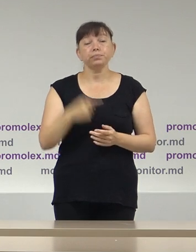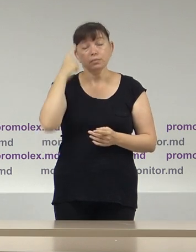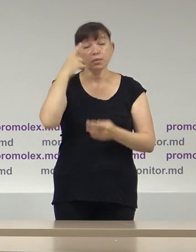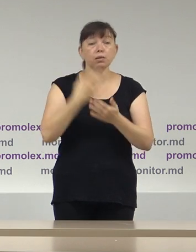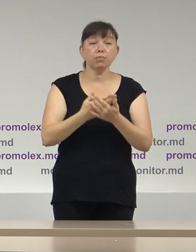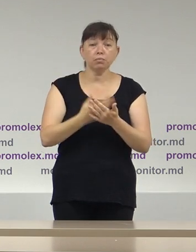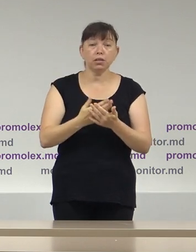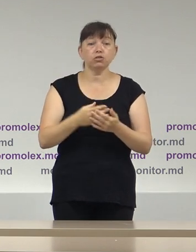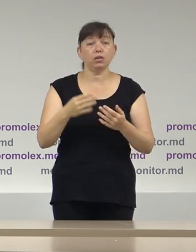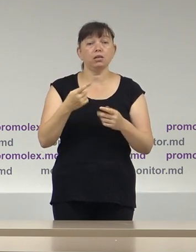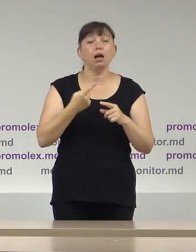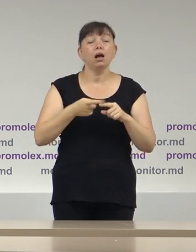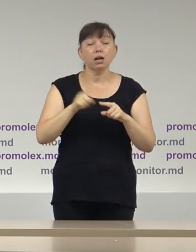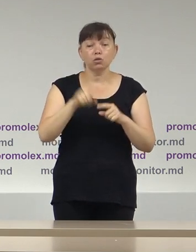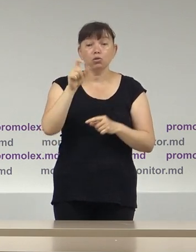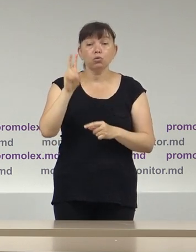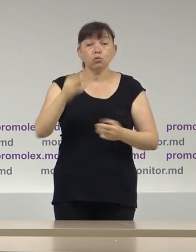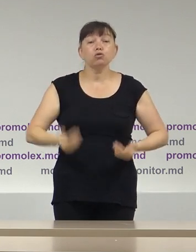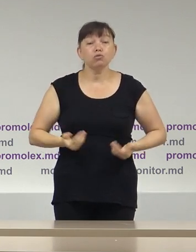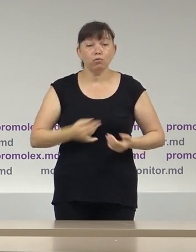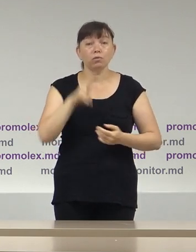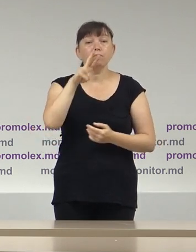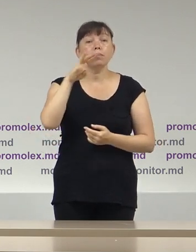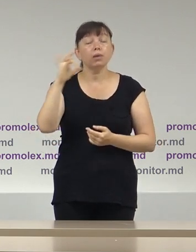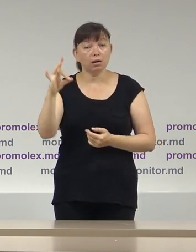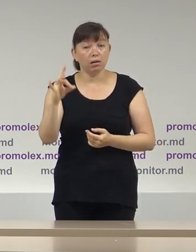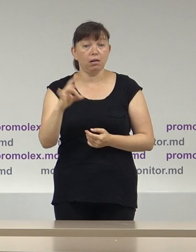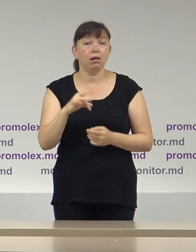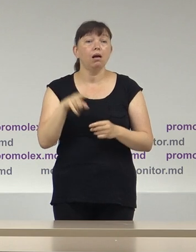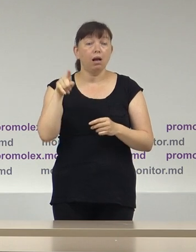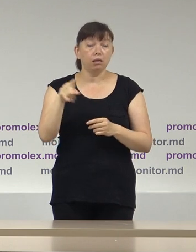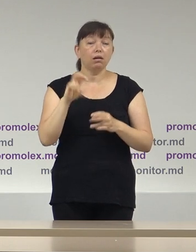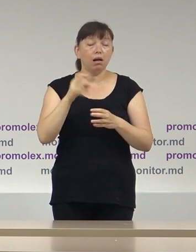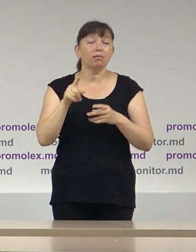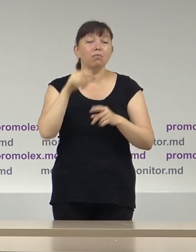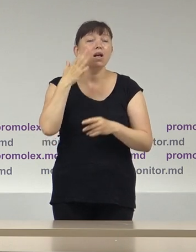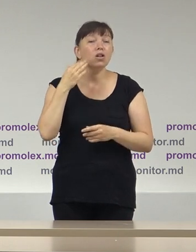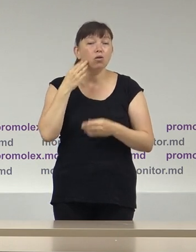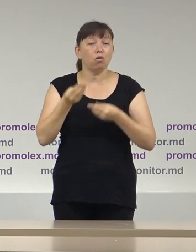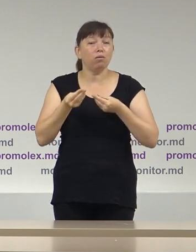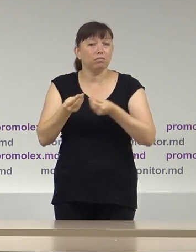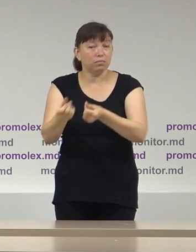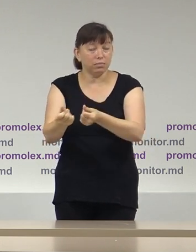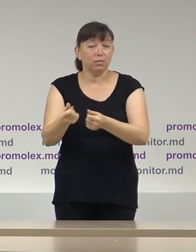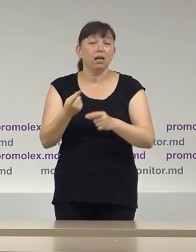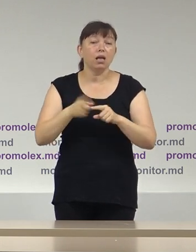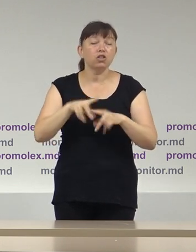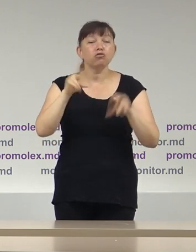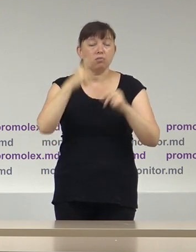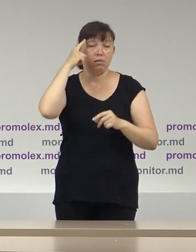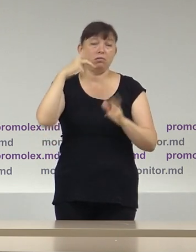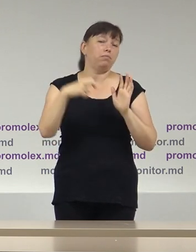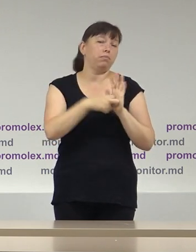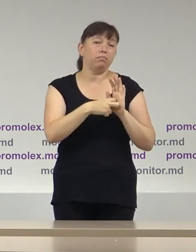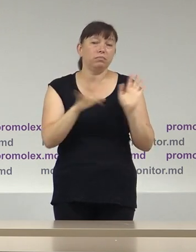Presupunerea potrivit că persoanele care locuiesc în stânga ministrului sunt în mod obișnuit supuse manipulării, are la bază o prejudecată,